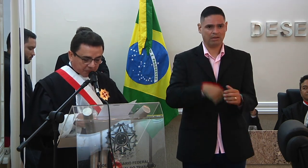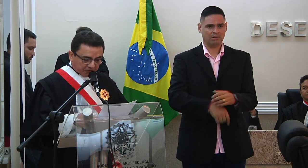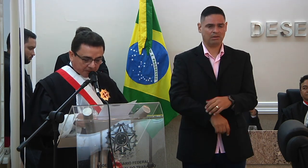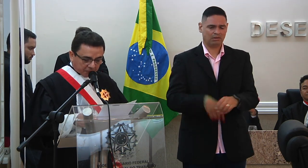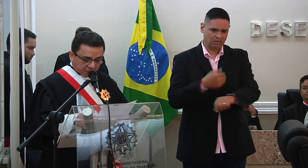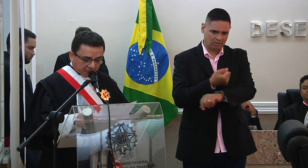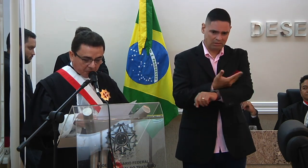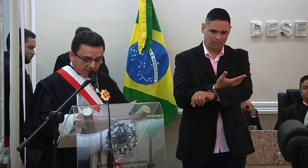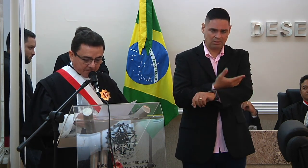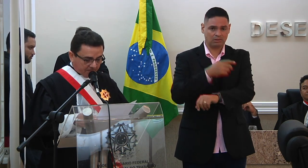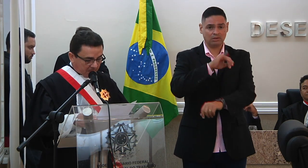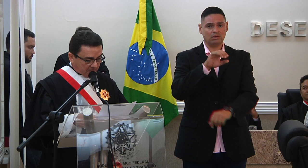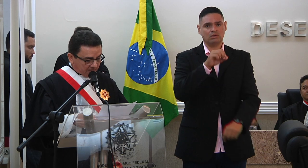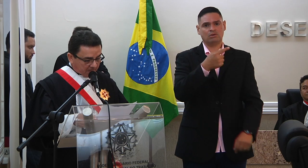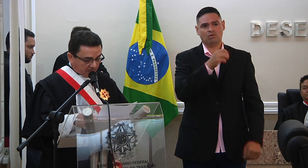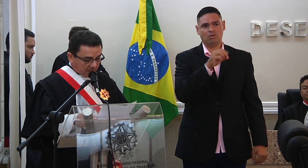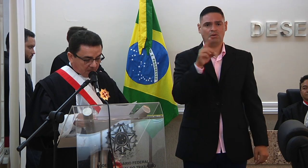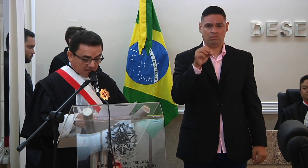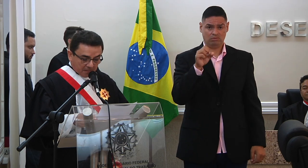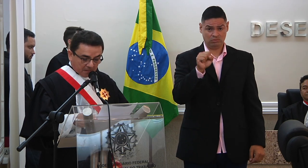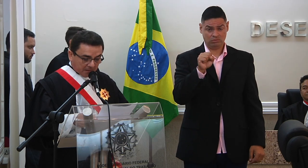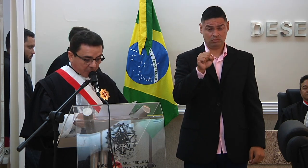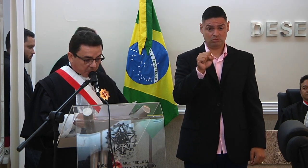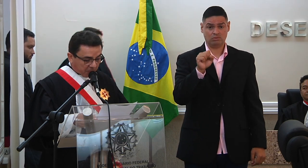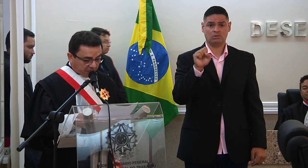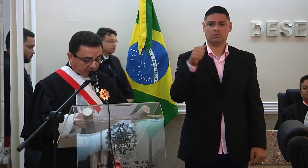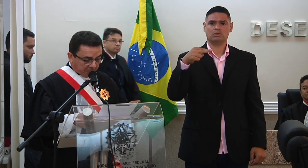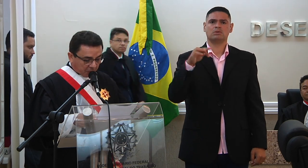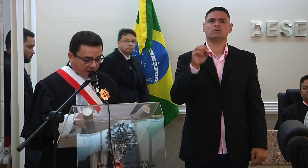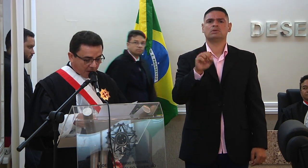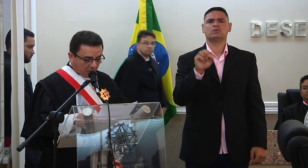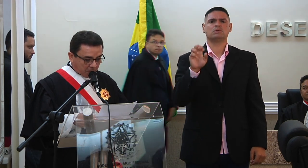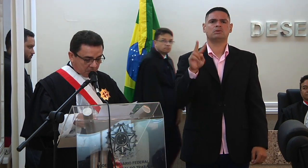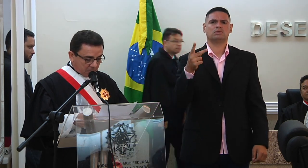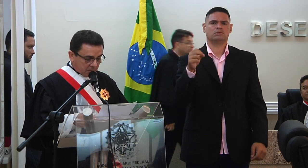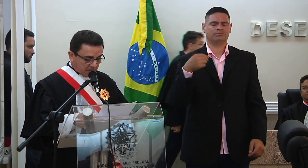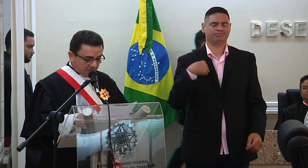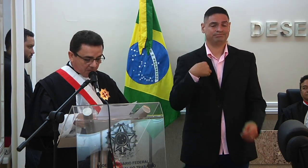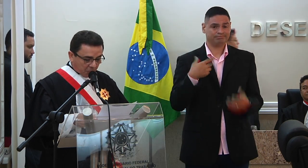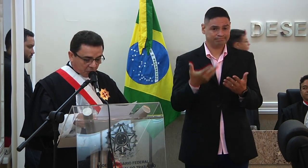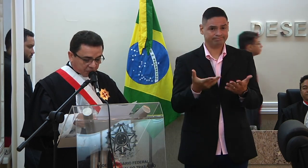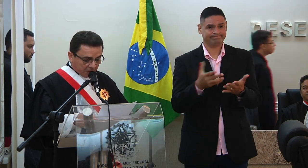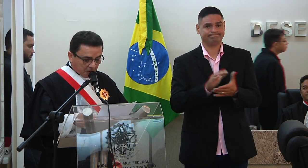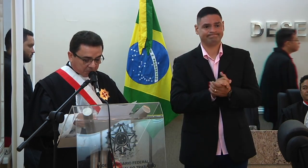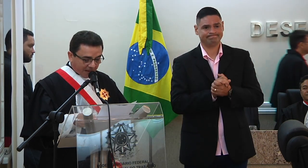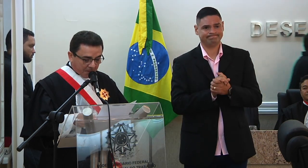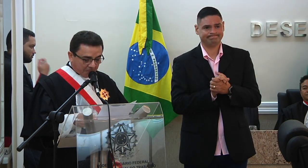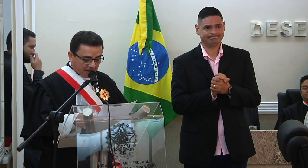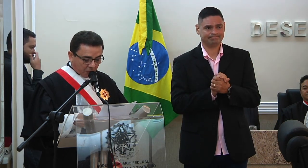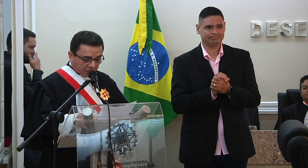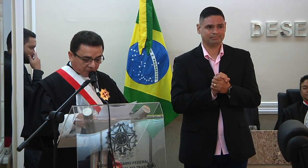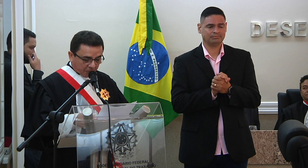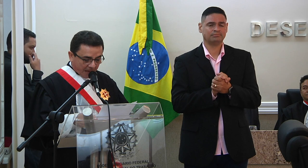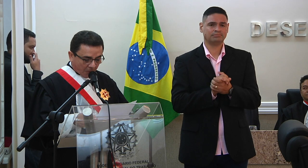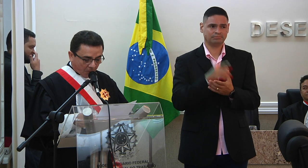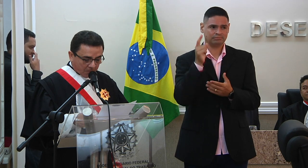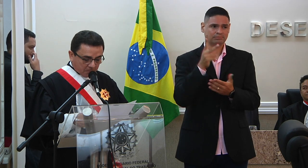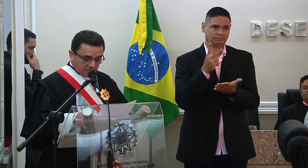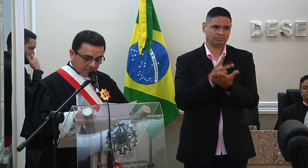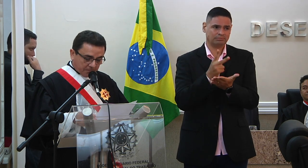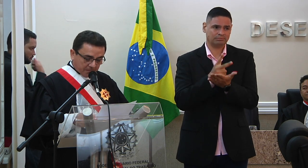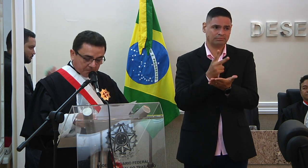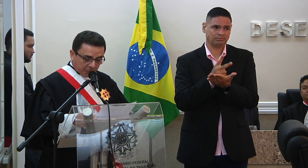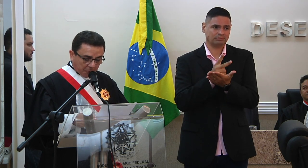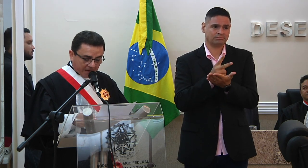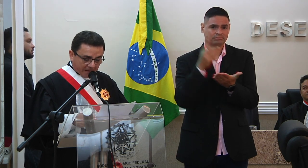João dos Santos do Shoah que no mundo espiritual continua o trabalho incondicional